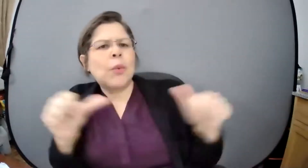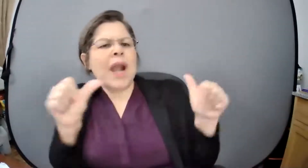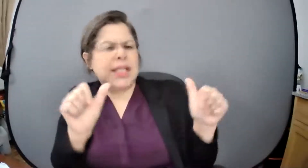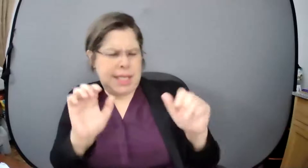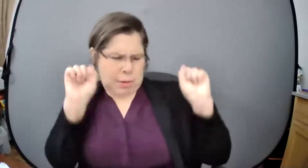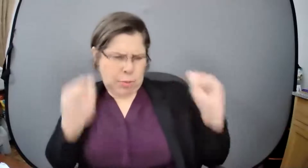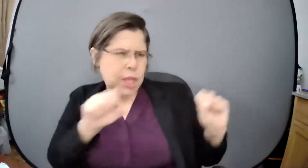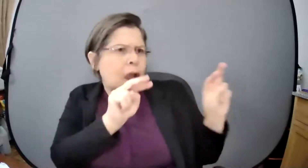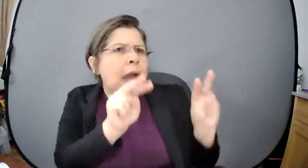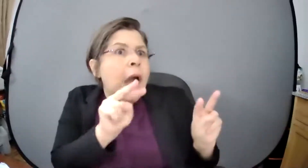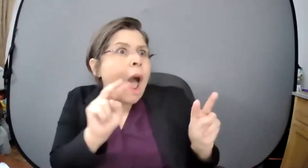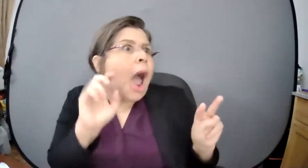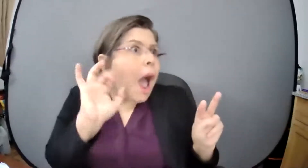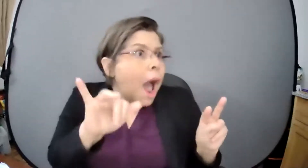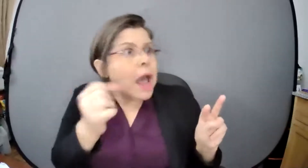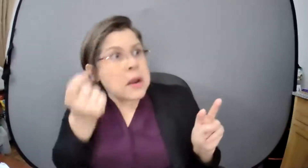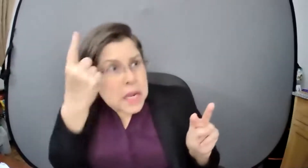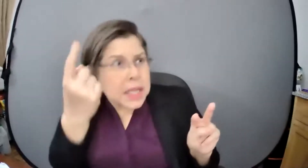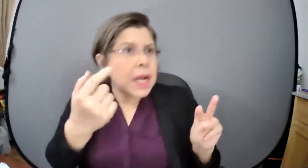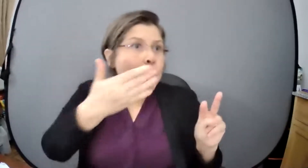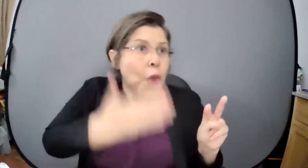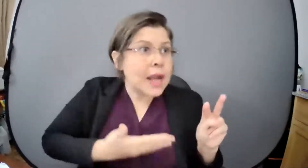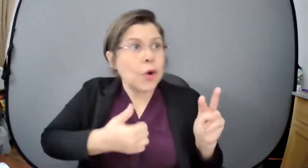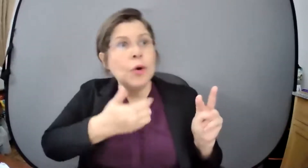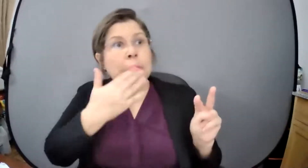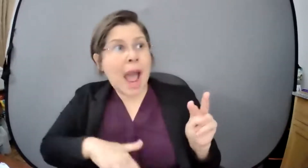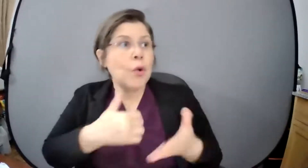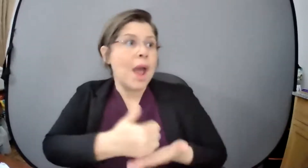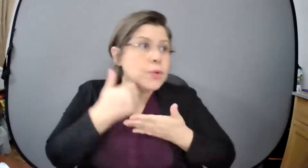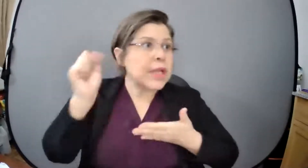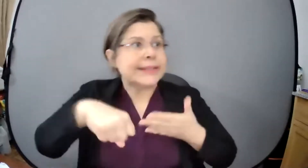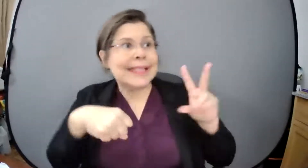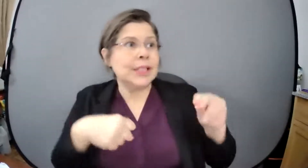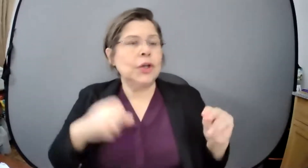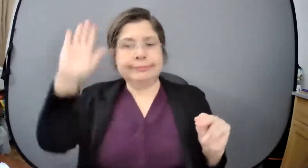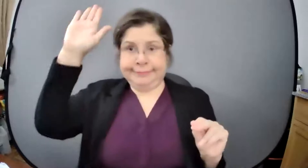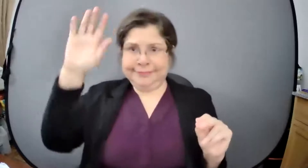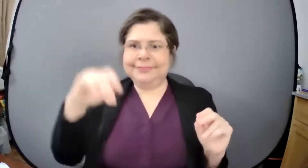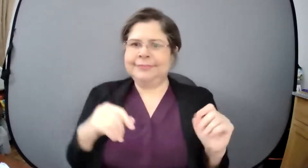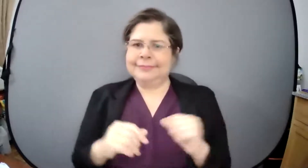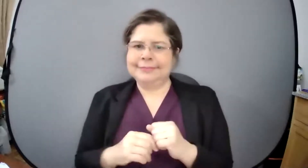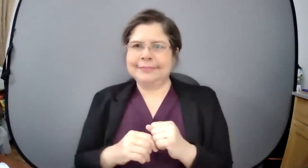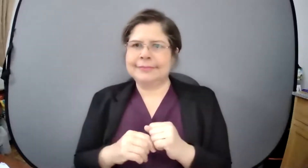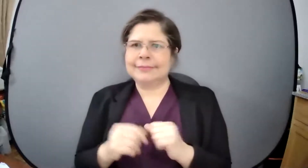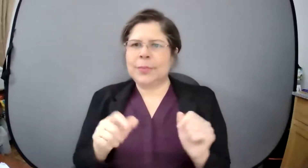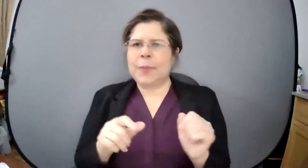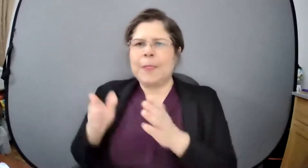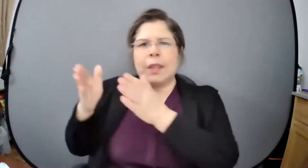la colección y la primera campaña de instancia física no social buenas tardes ¿me oyen?